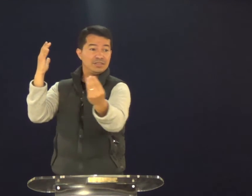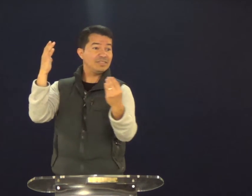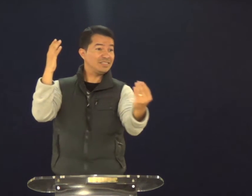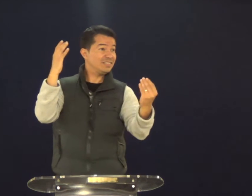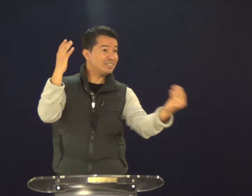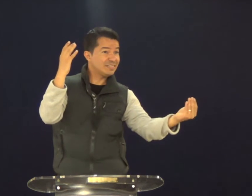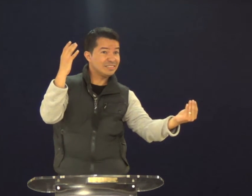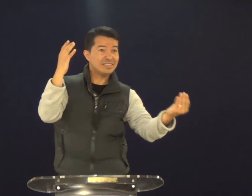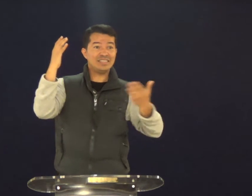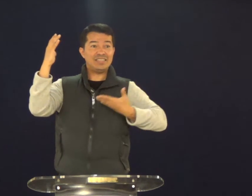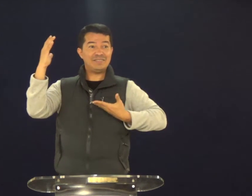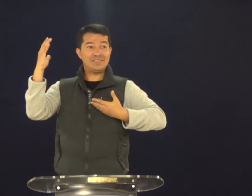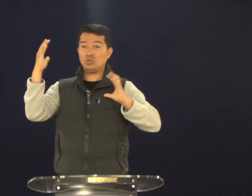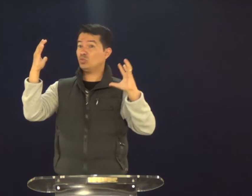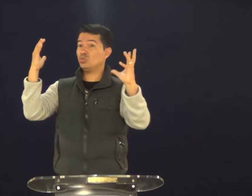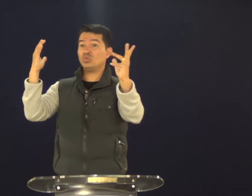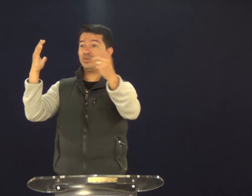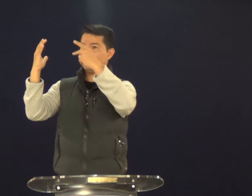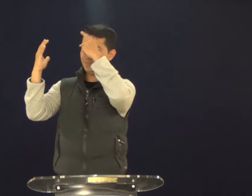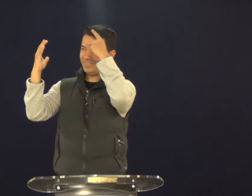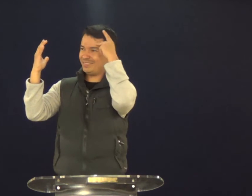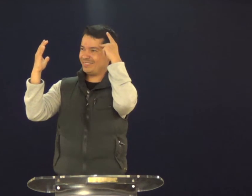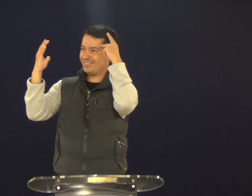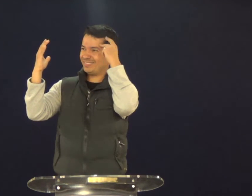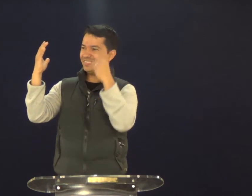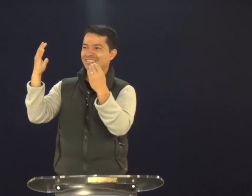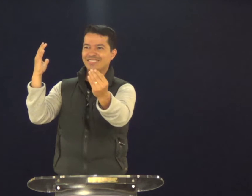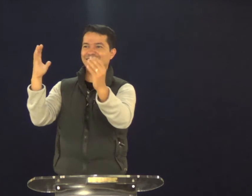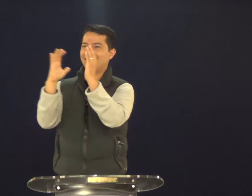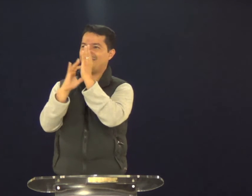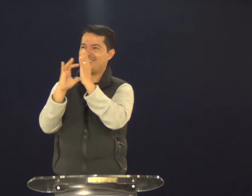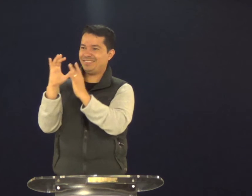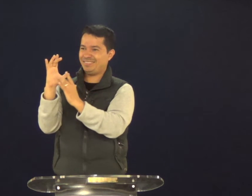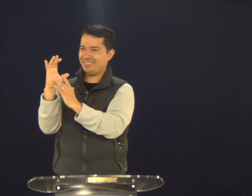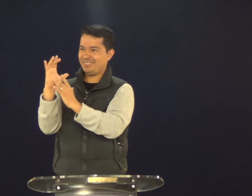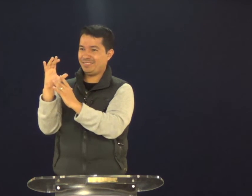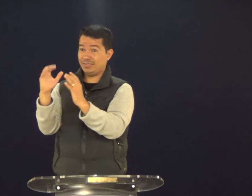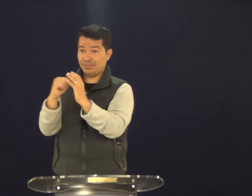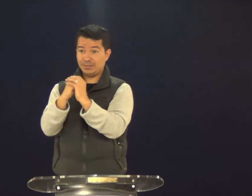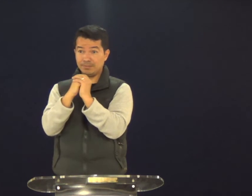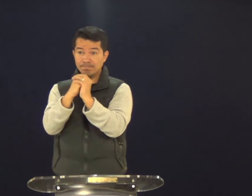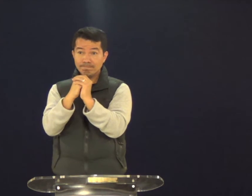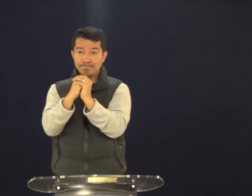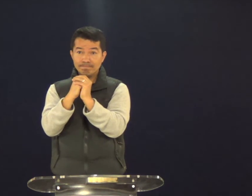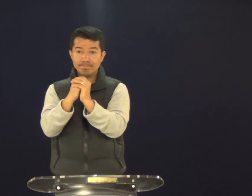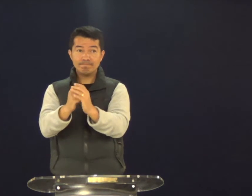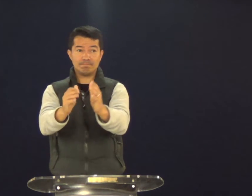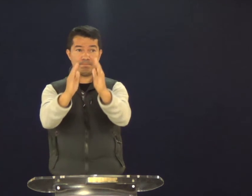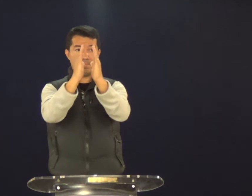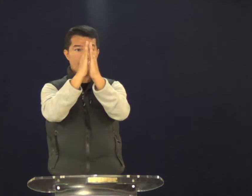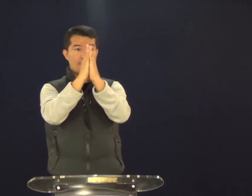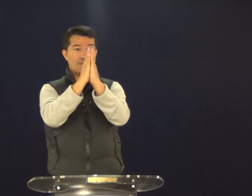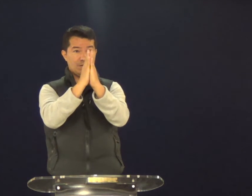esse fruto com os amigos. Com todas as pessoas. Jesus. Ok. Amém.